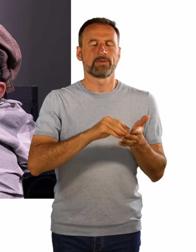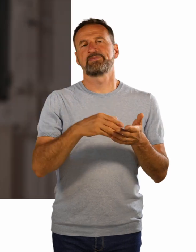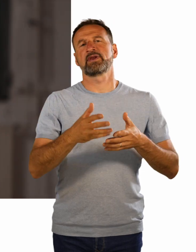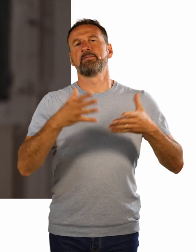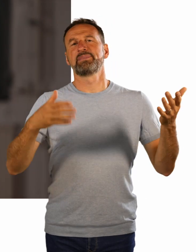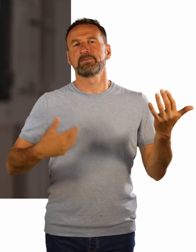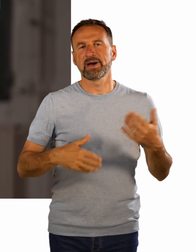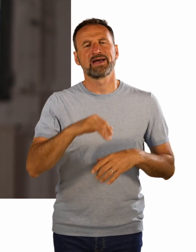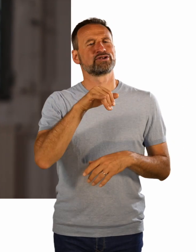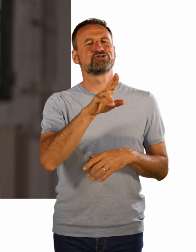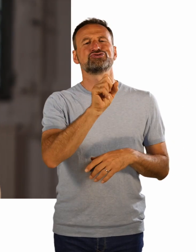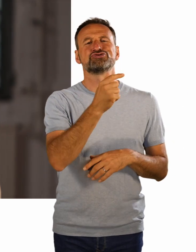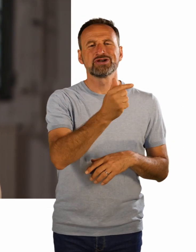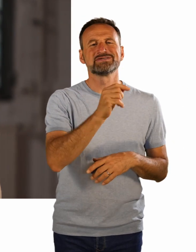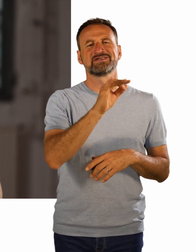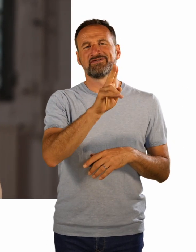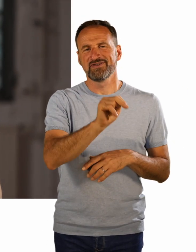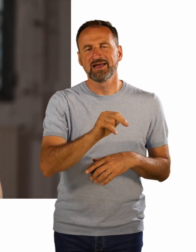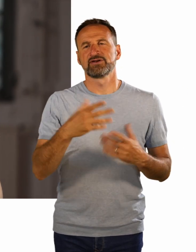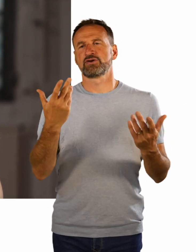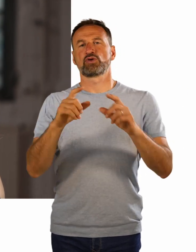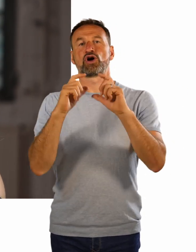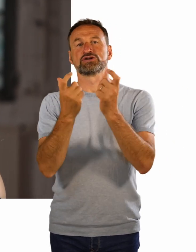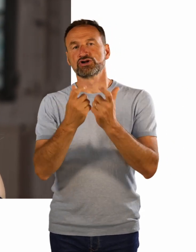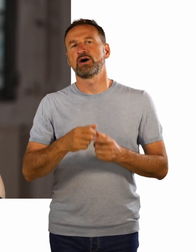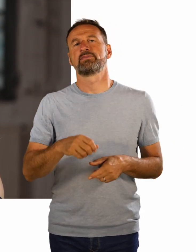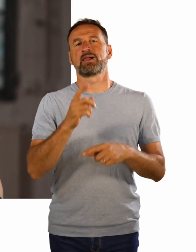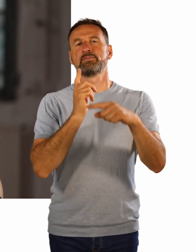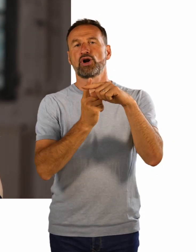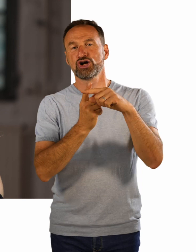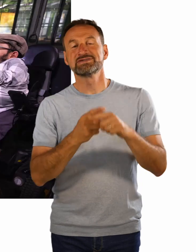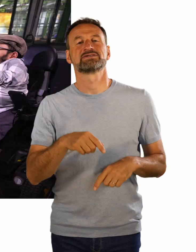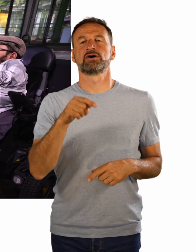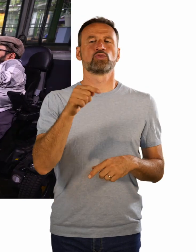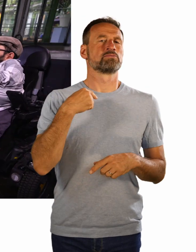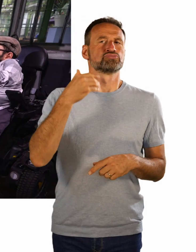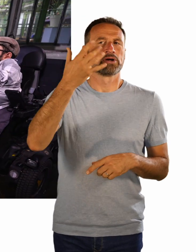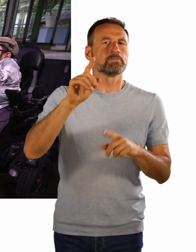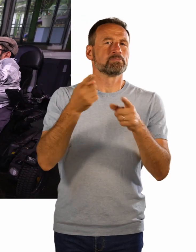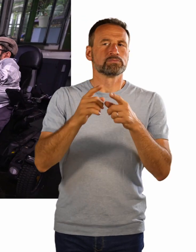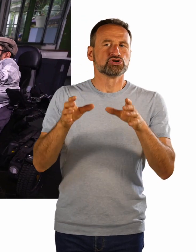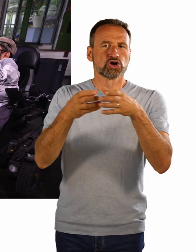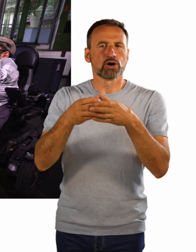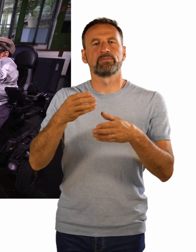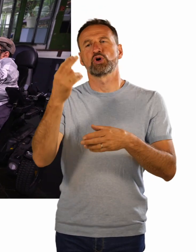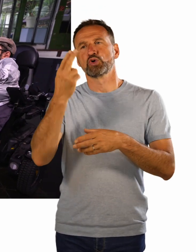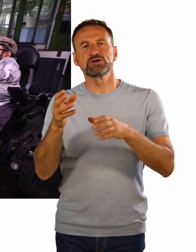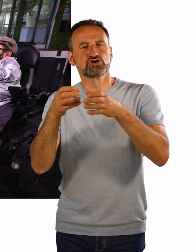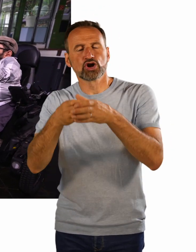Dann noch in diversen anderen Gruppen, wie zum Beispiel auch I Can Be Your Translator. Also ich habe jetzt keine Ausbildung oder so gemacht.